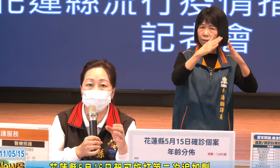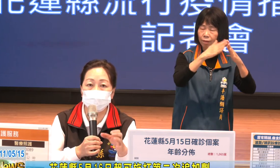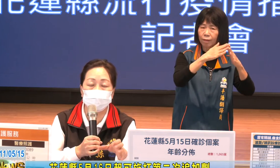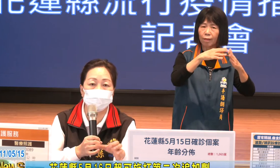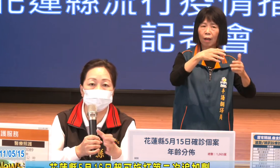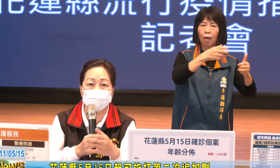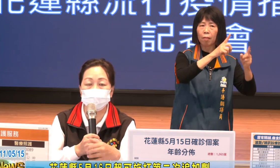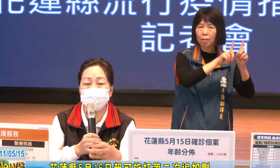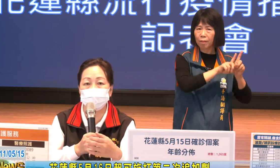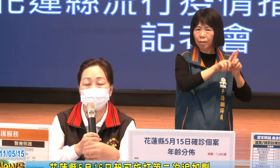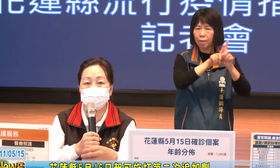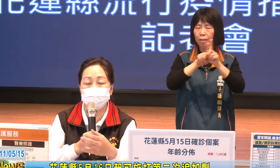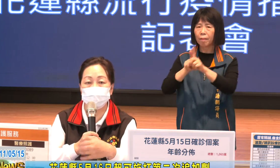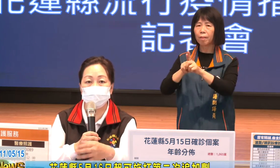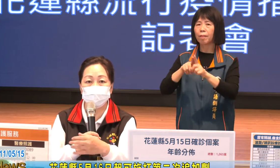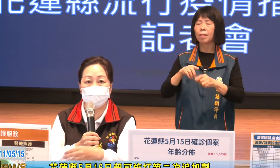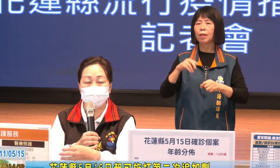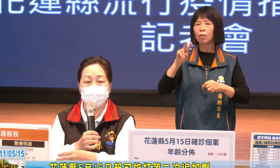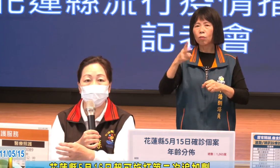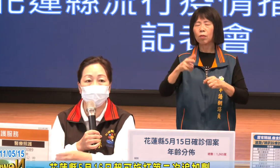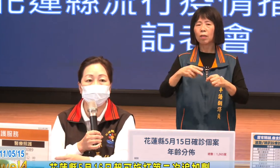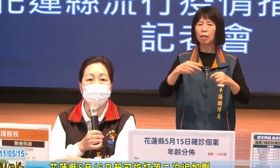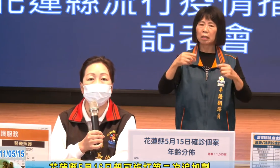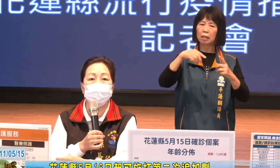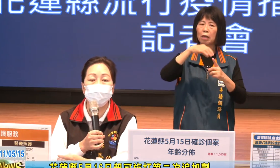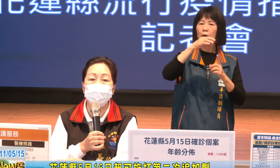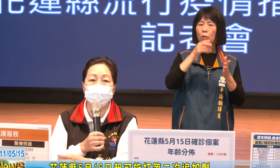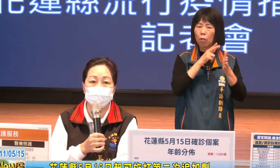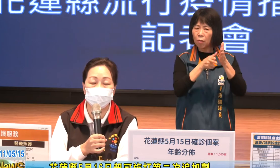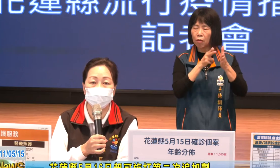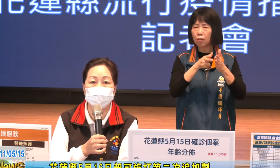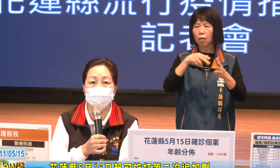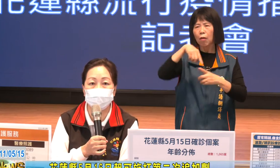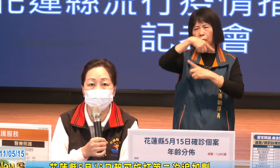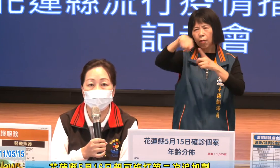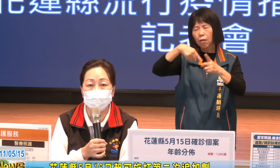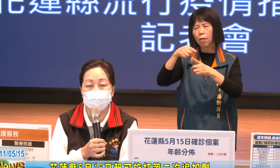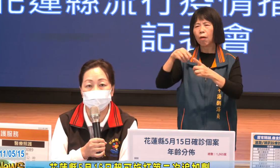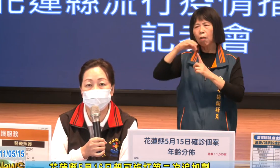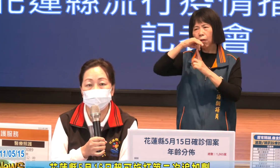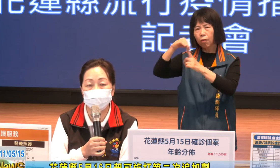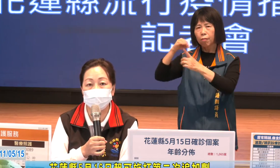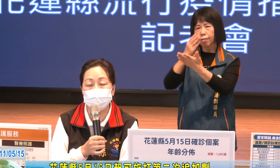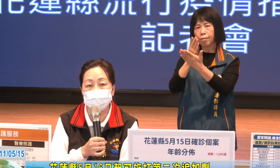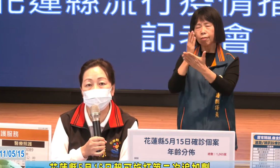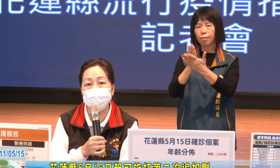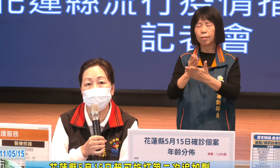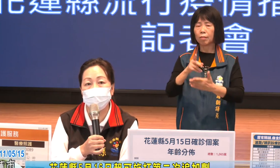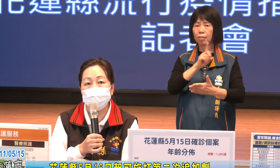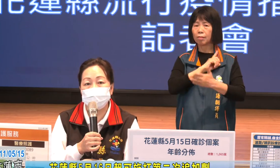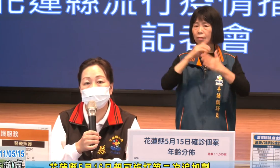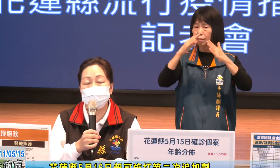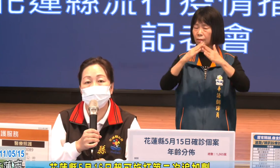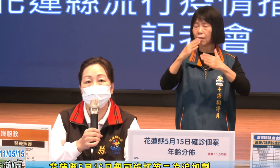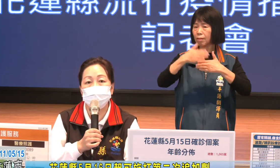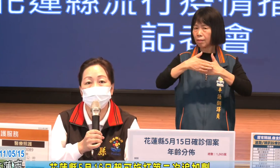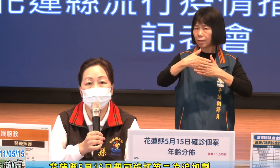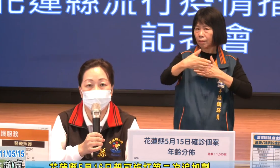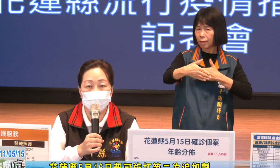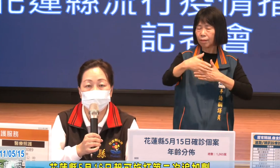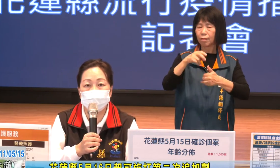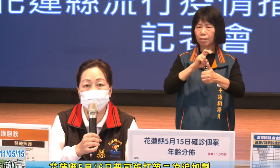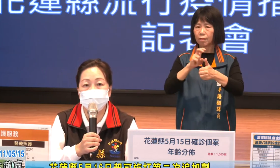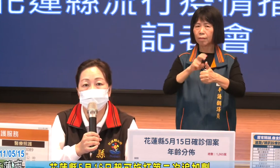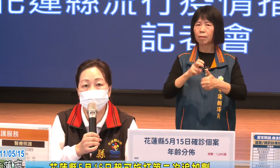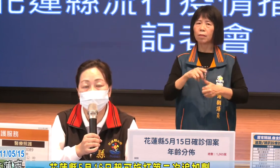透過不同的交通工具一直轉成回來戶籍所在地來做居家照顧這樣子的